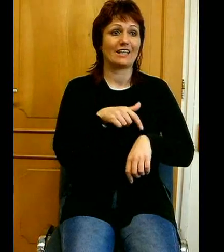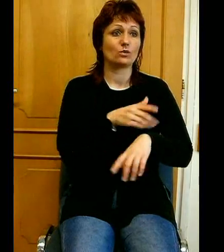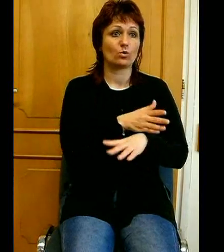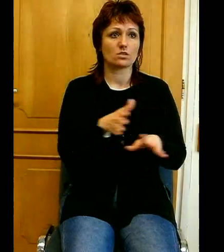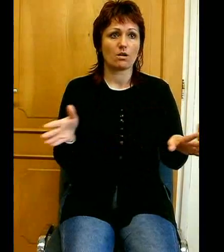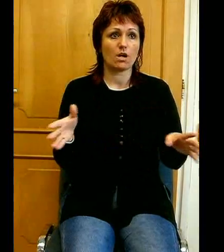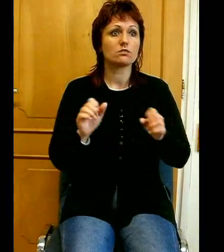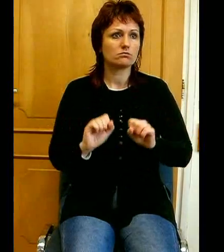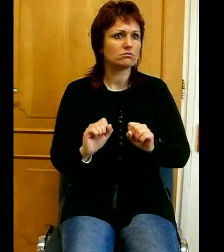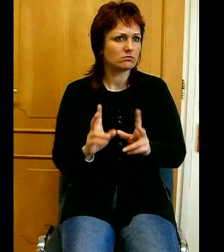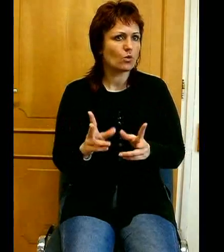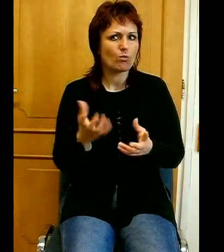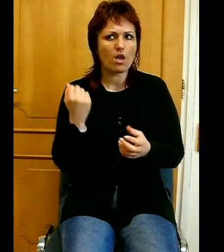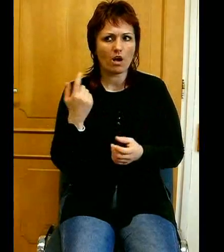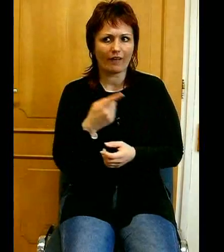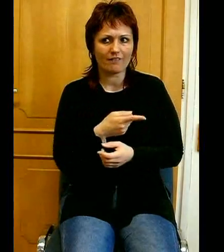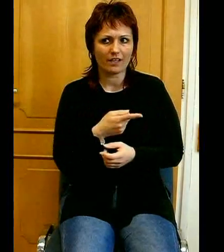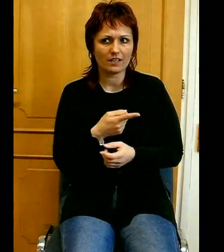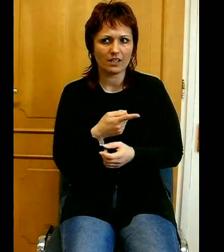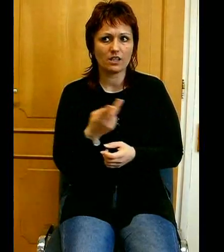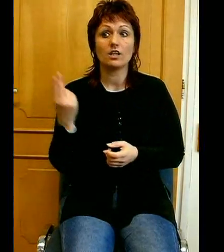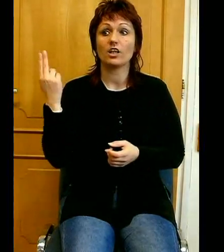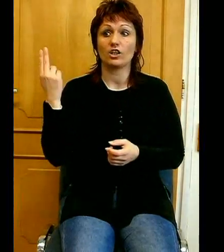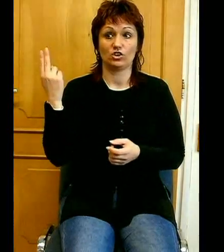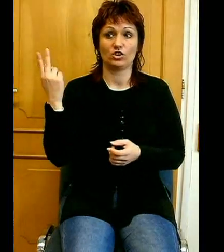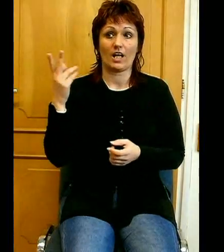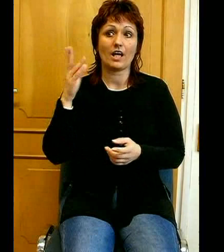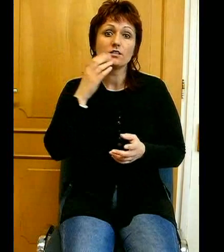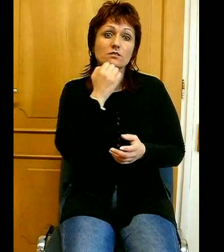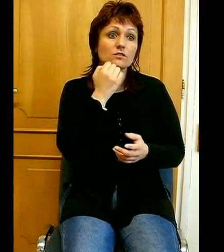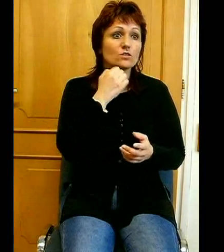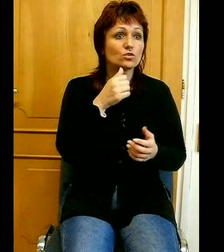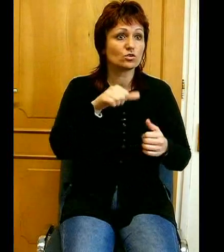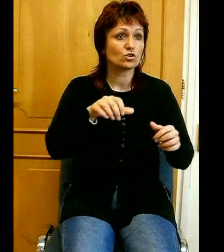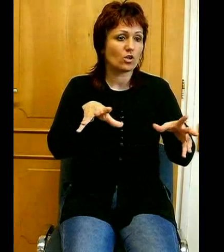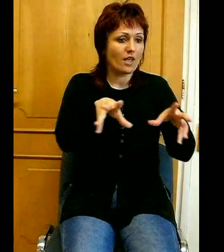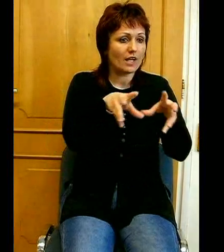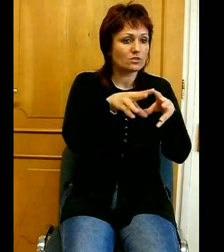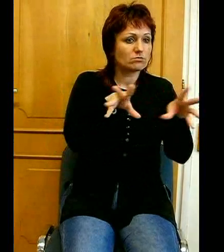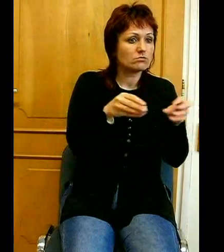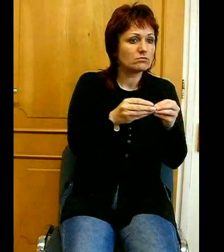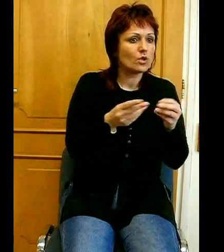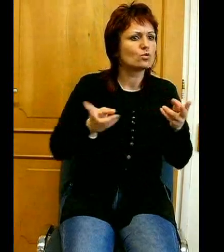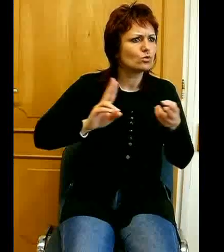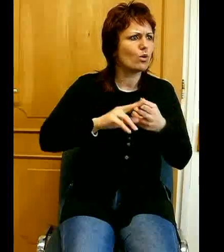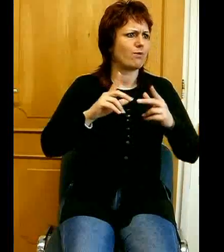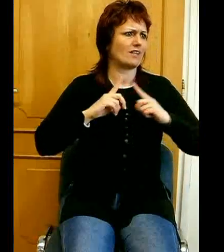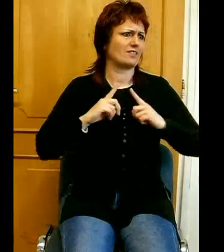hogy Isten az övéitől sokkal többet vár, mint a minimális kötelességek, amiket úgy általában